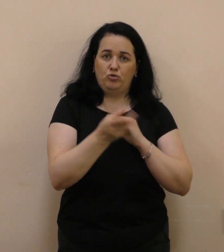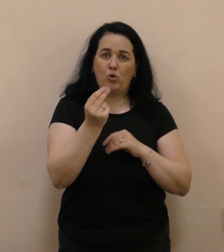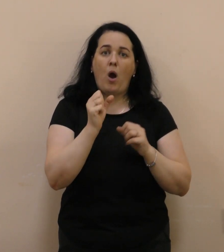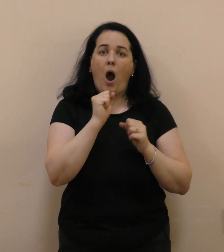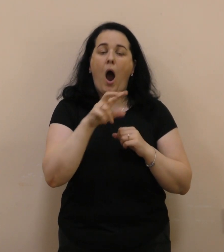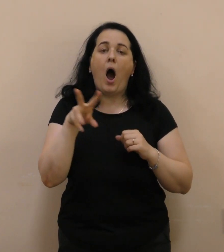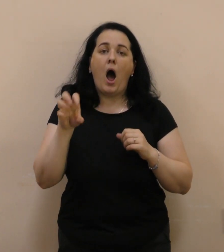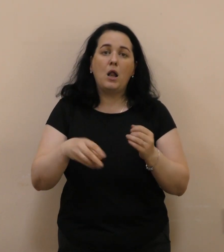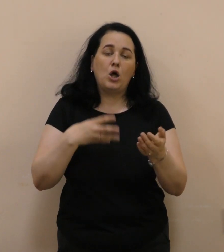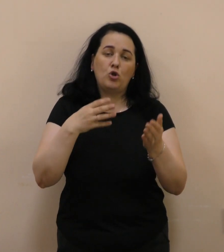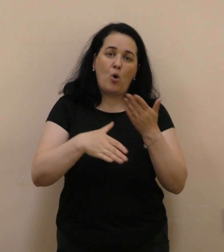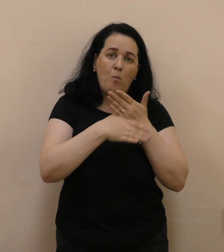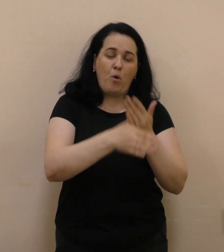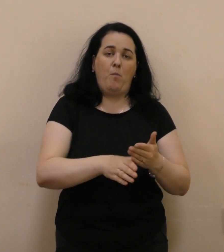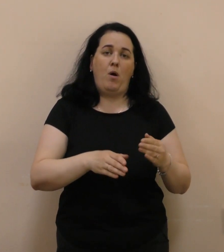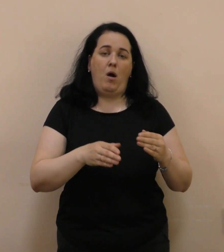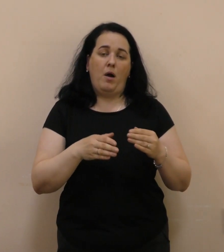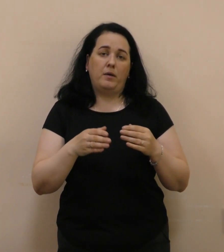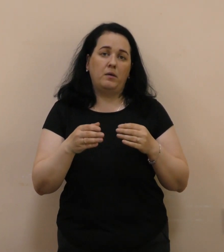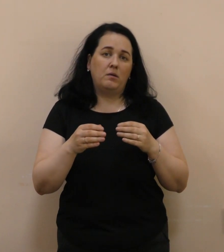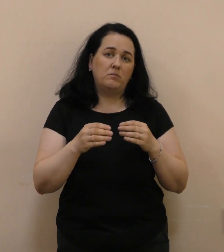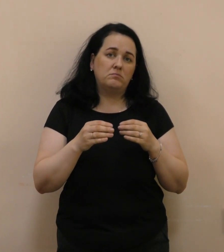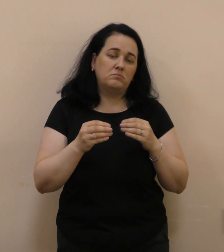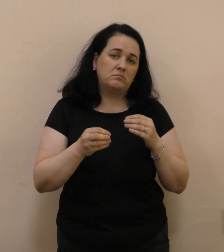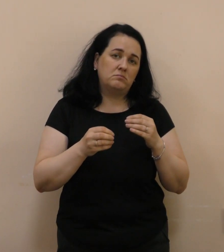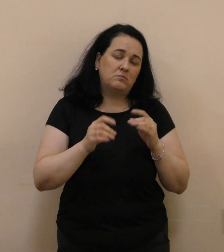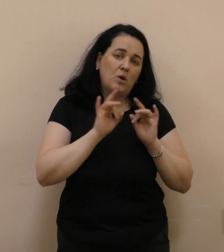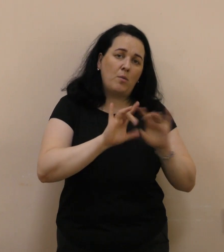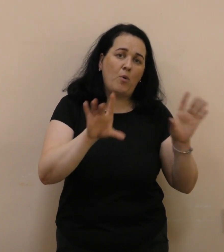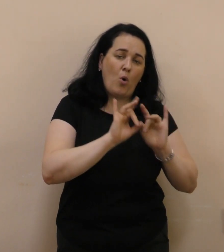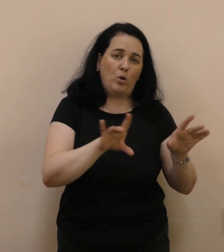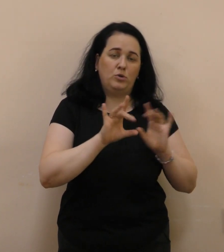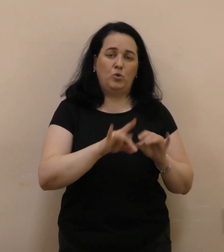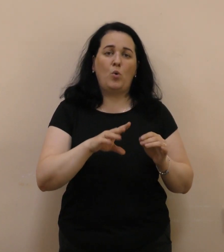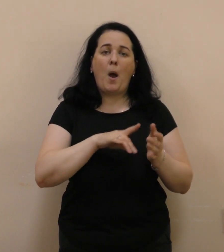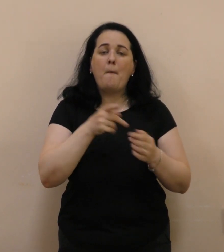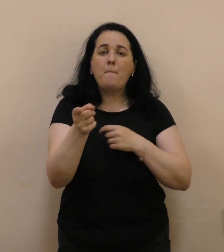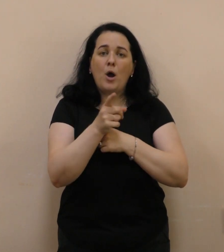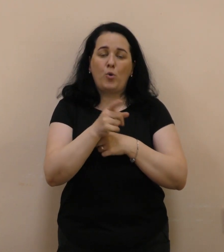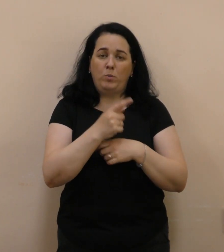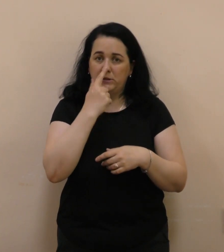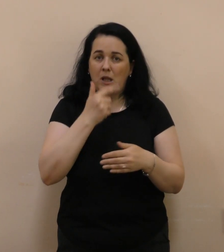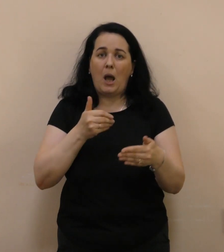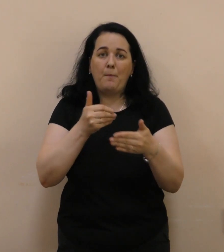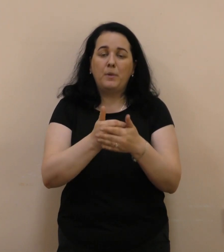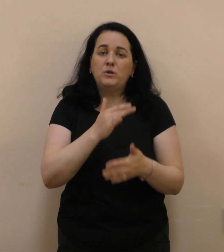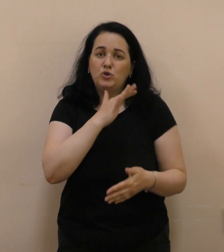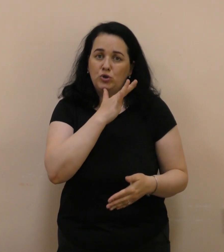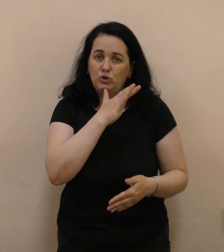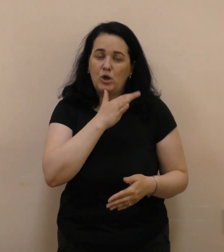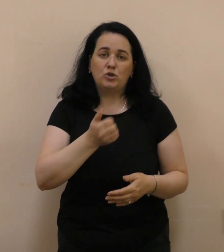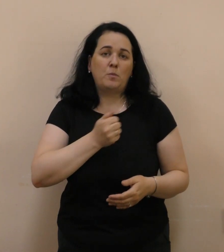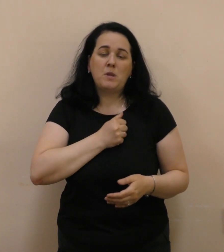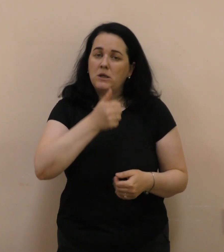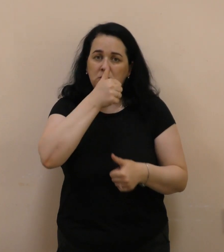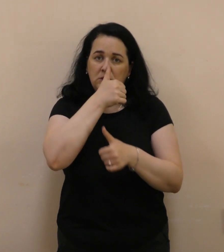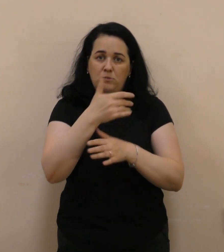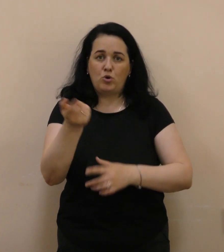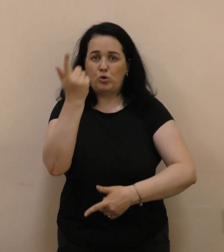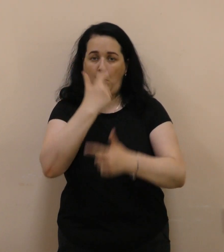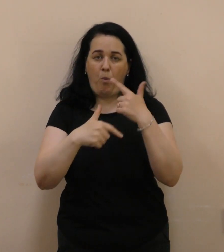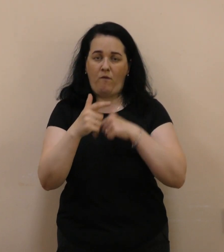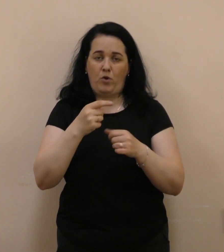допомагає, координує. Розуміємо, що маріупольці з найближчим часом, на жаль, не зможуть повернутися в своє